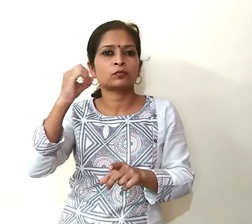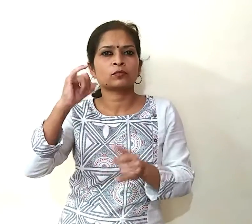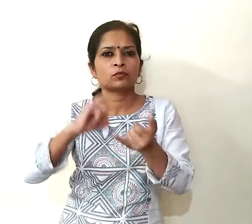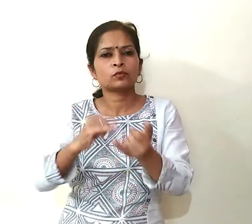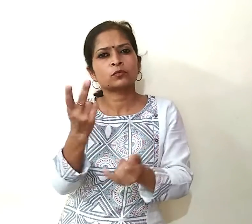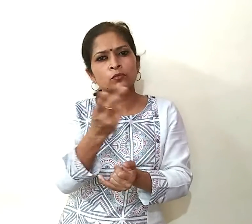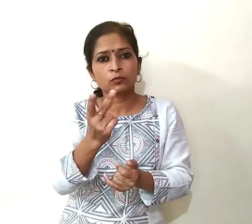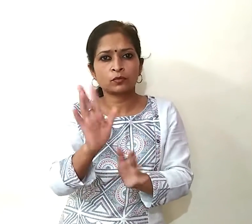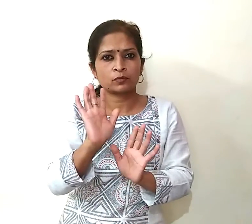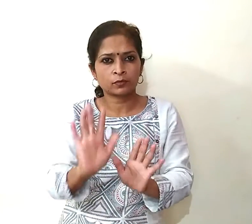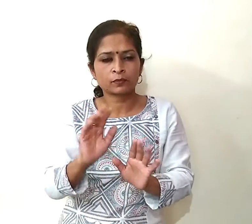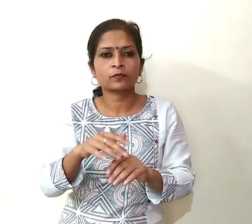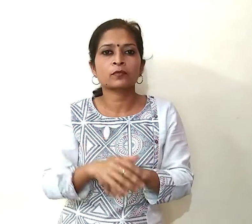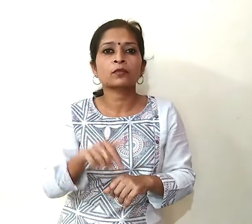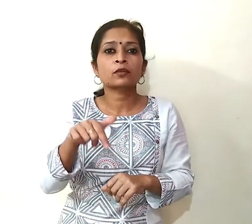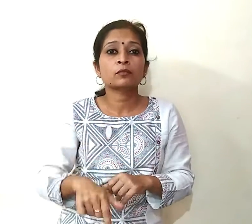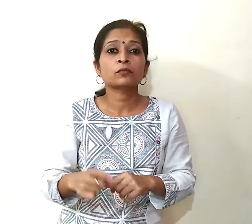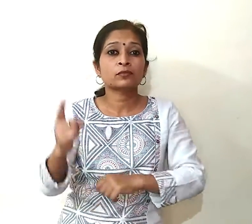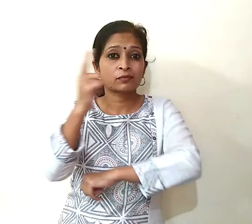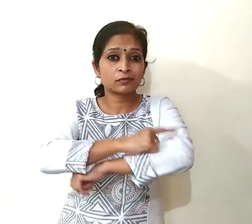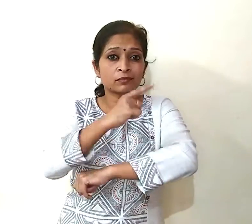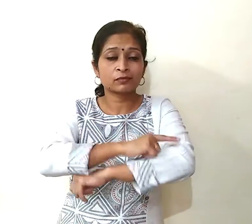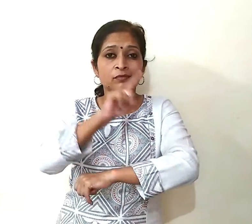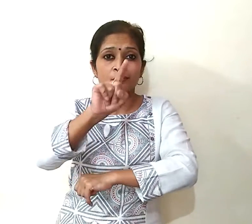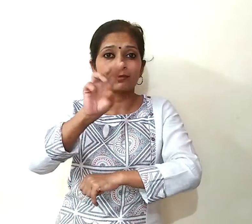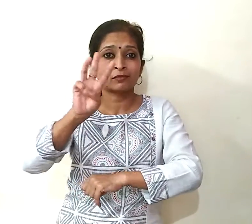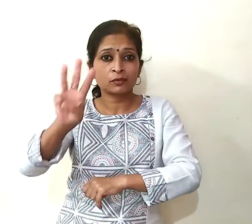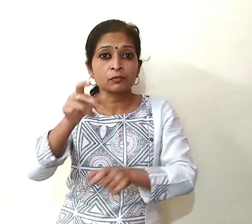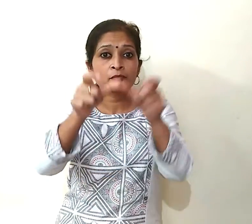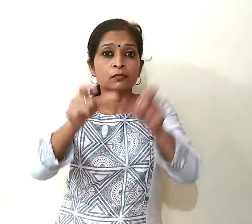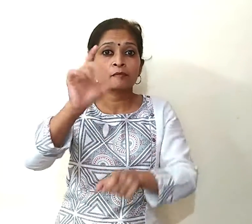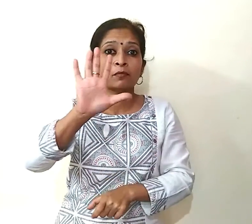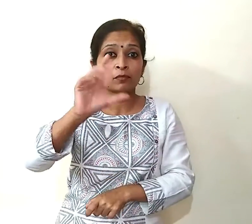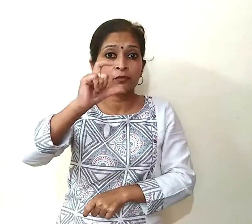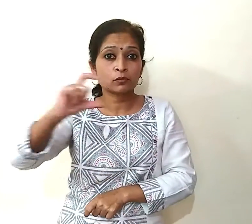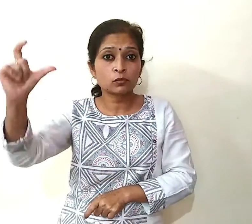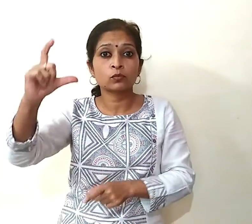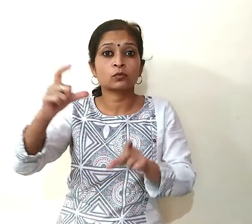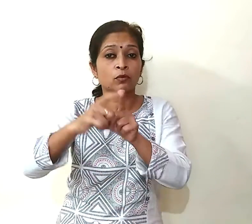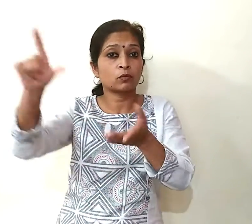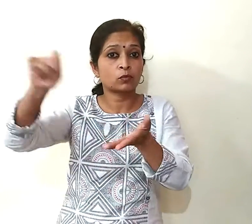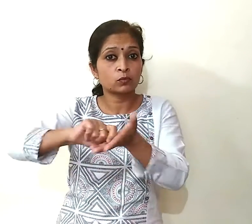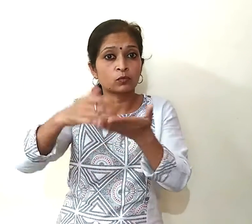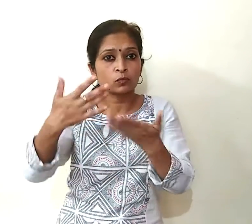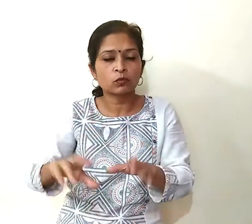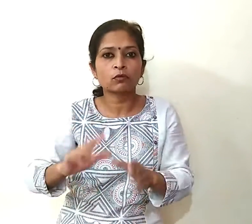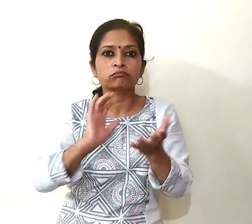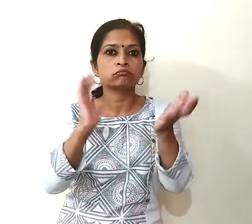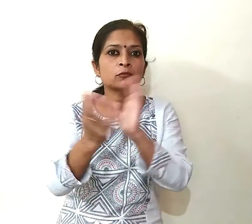तेरा दिनों में पांच करोड दाउनलोड तक पहुँचने वाला दुनिया का फास्टेस्ट आप ही बन गया है दोस्तों अगर